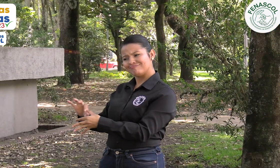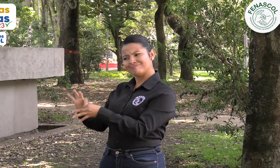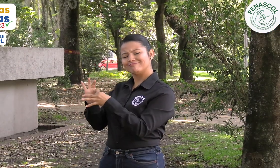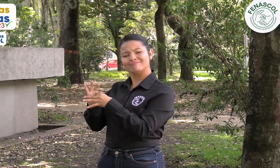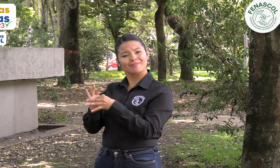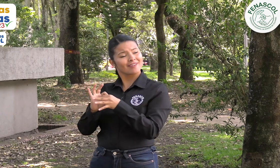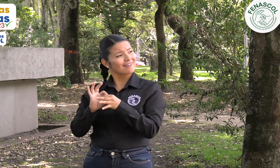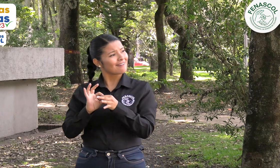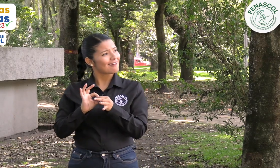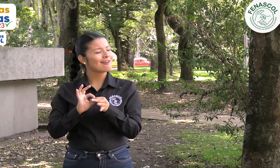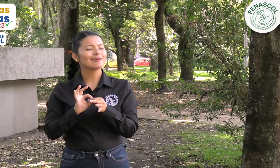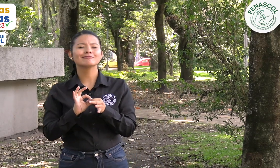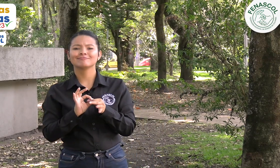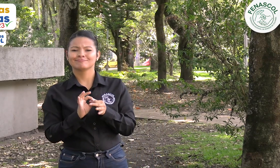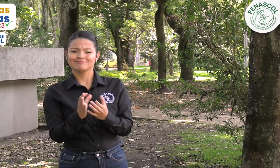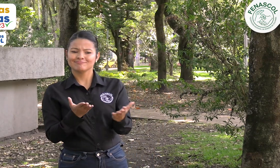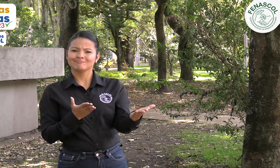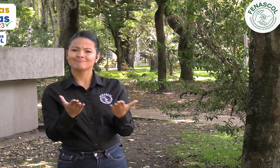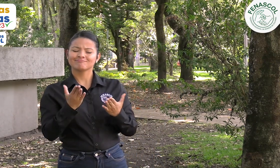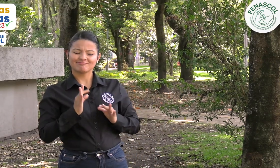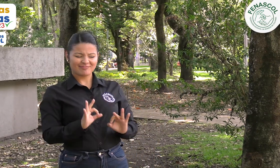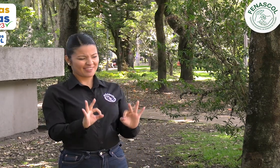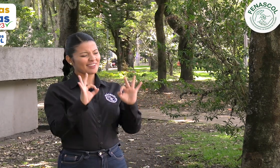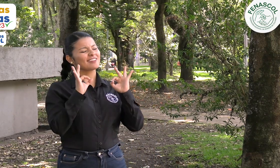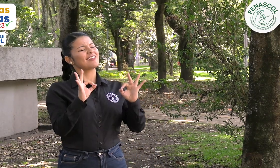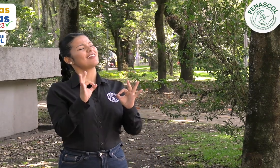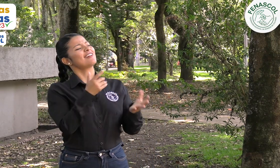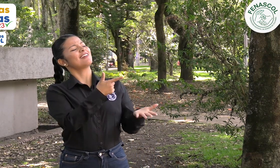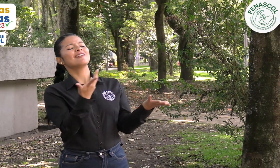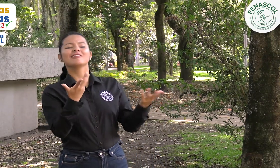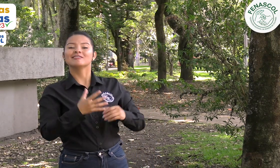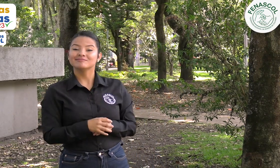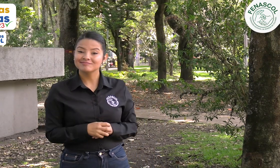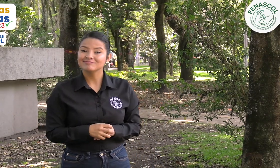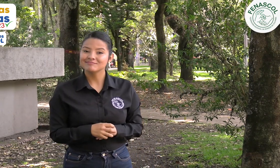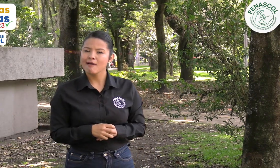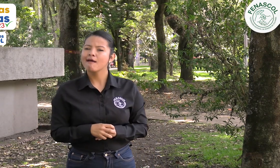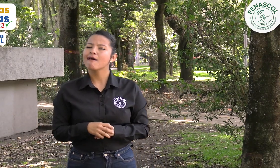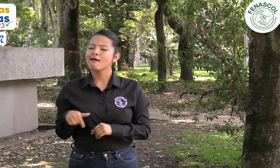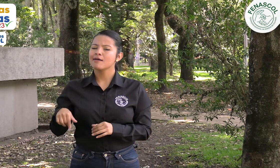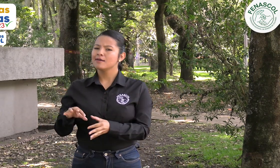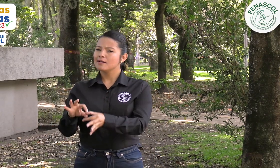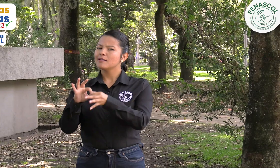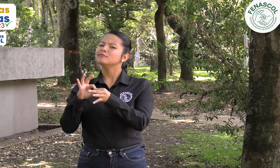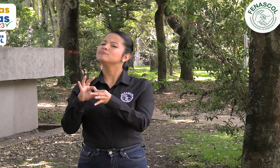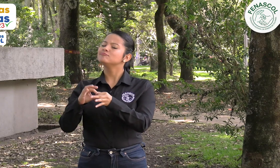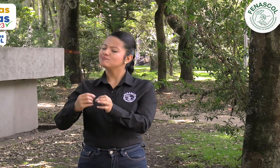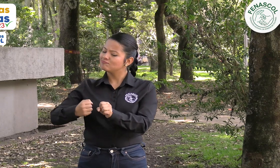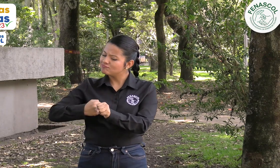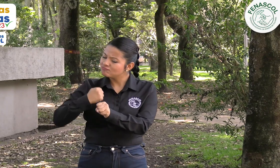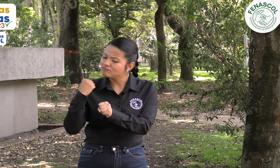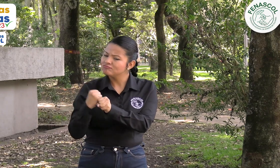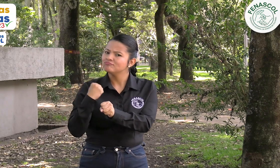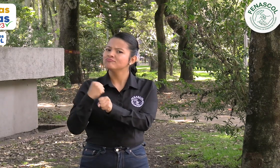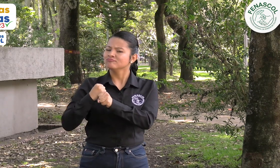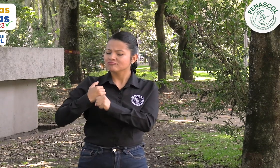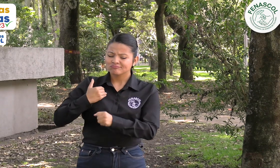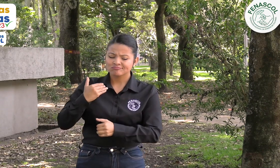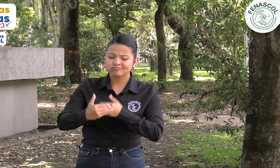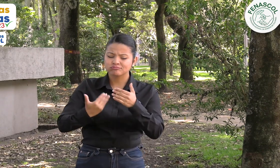Federación por los excelentes servicios prestados. En FENASCOL seguimos trabajando con el objetivo de que